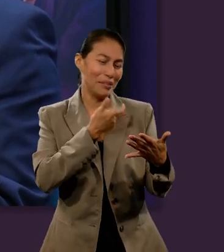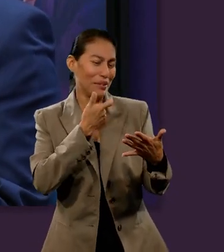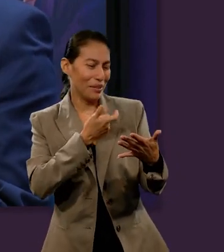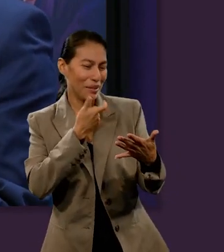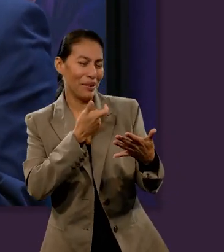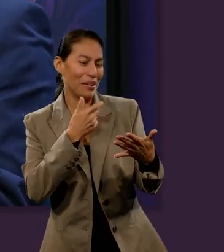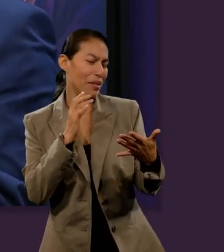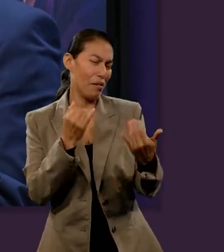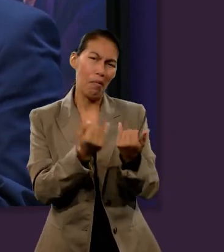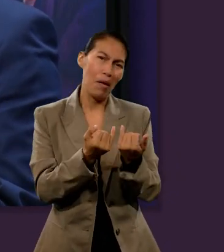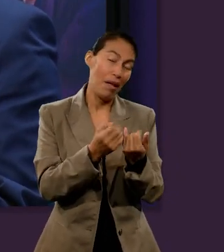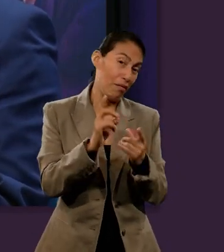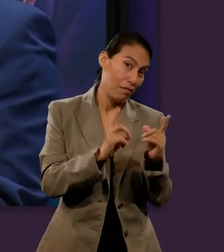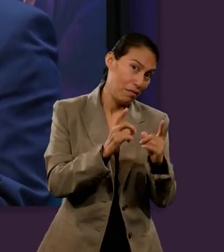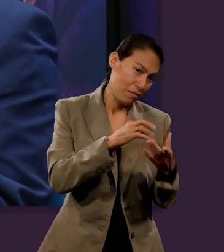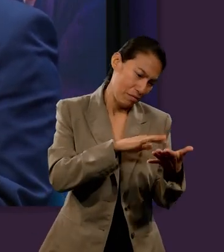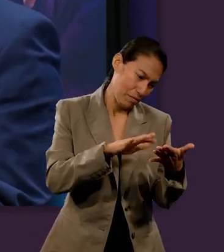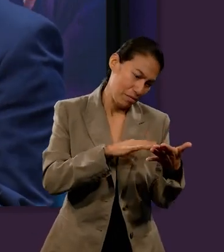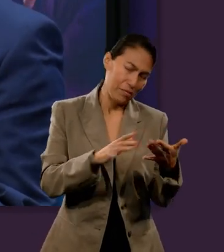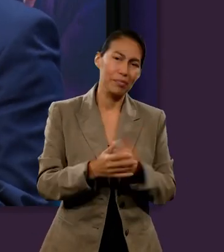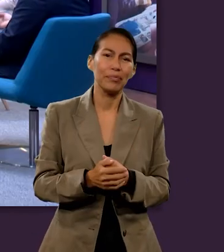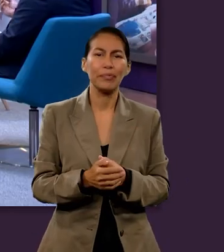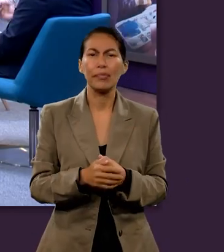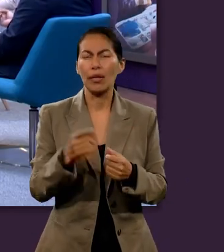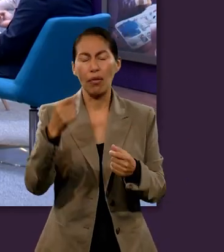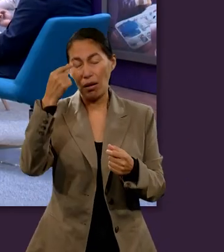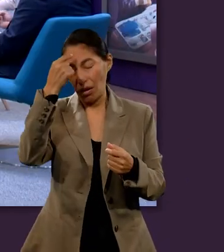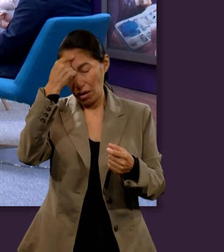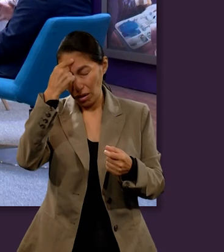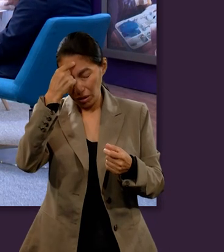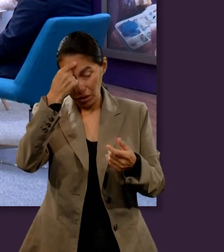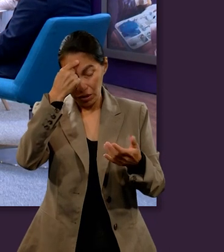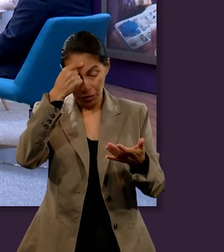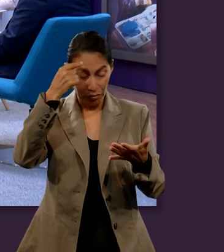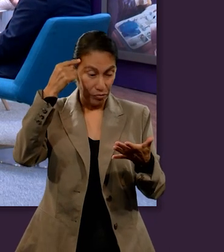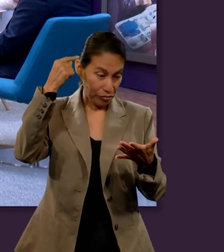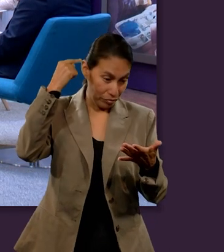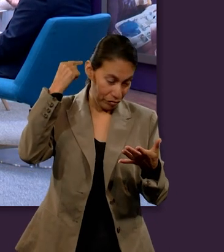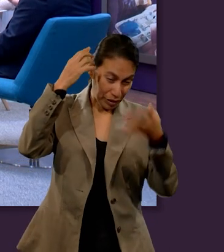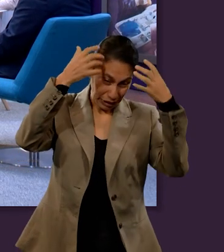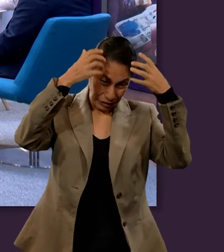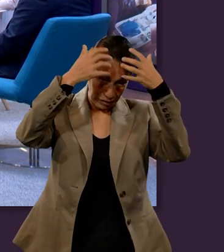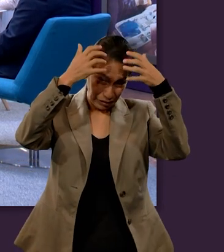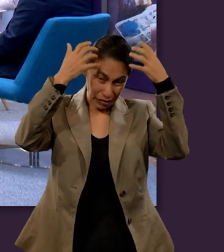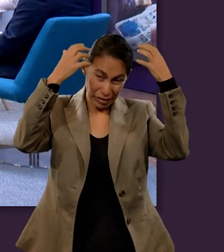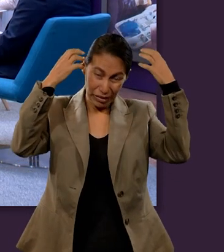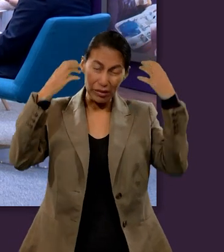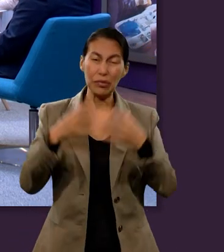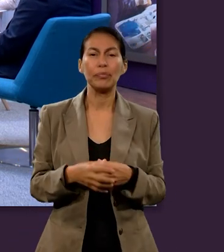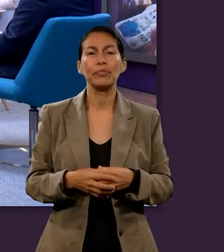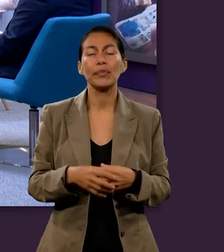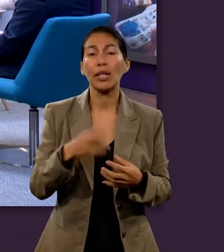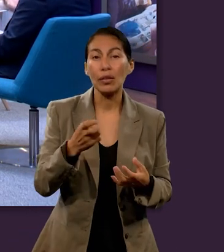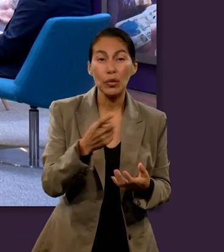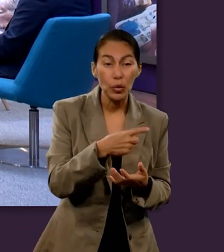lloraba con los personajes, reía con ellos. Después también pasa al nivel del cerebro, de la ración,